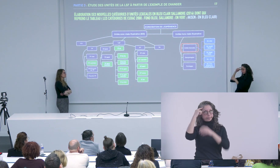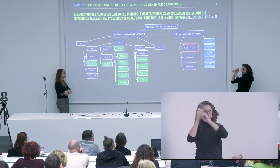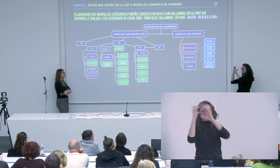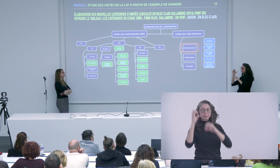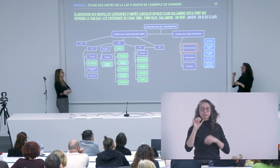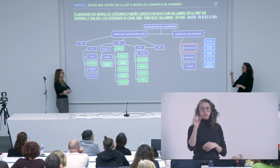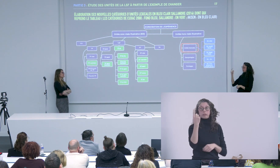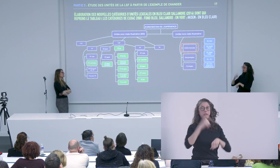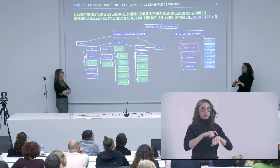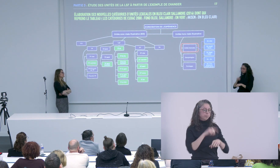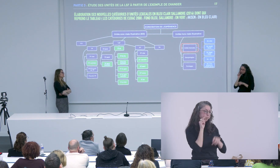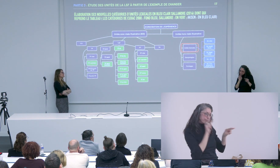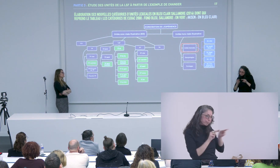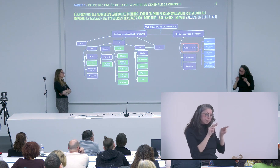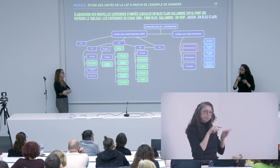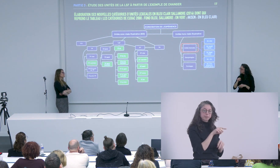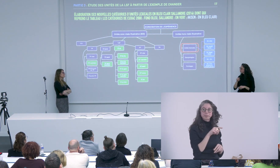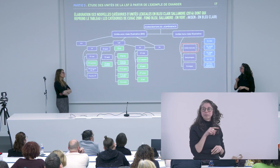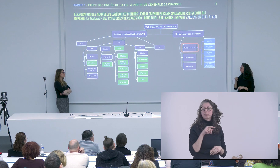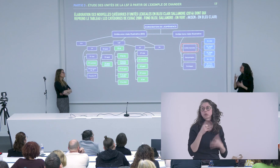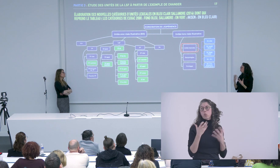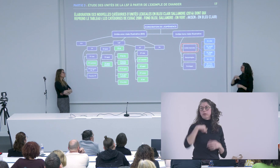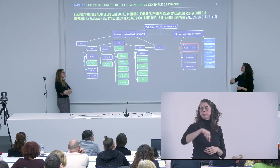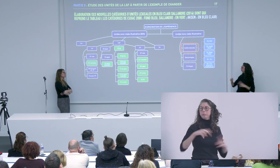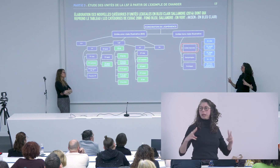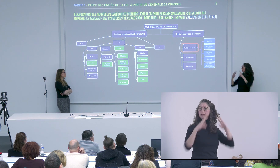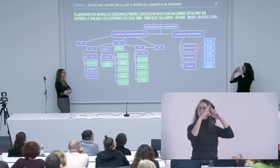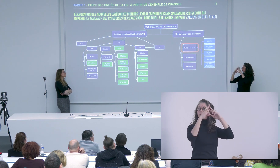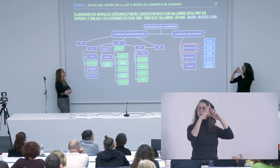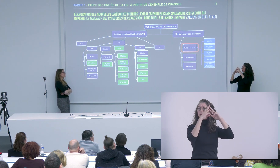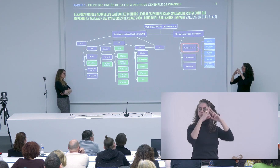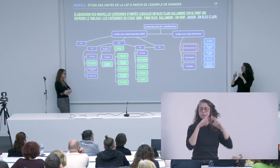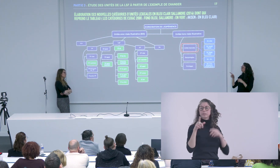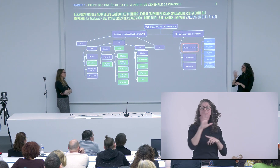'expression lexicale et faire des analyses linguistiques sur tout ça